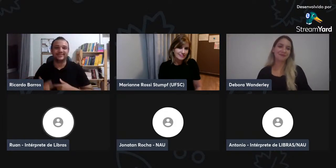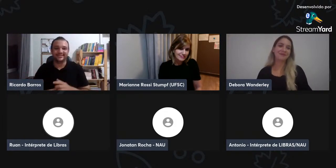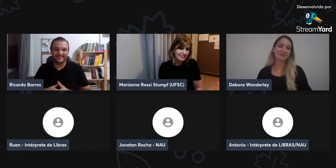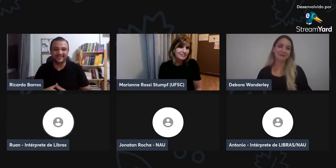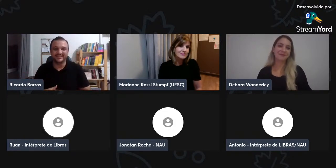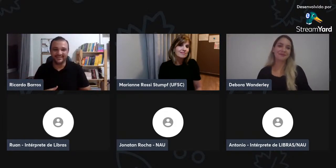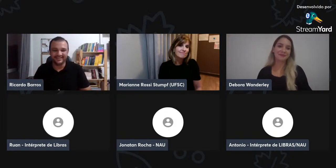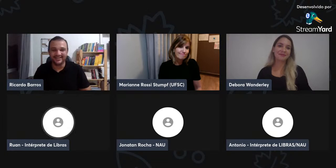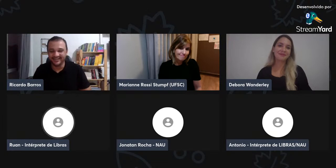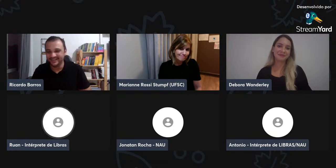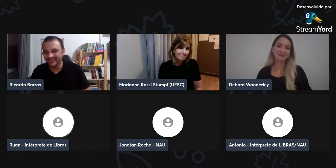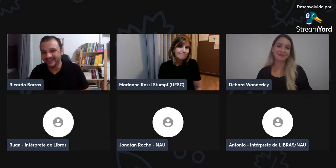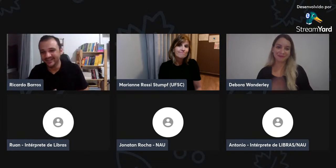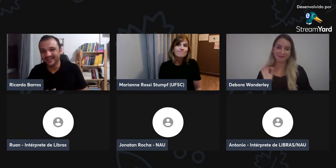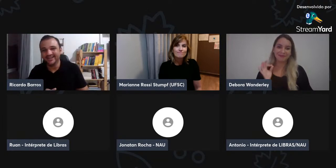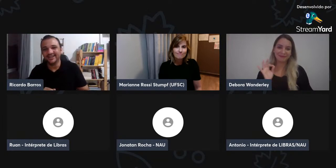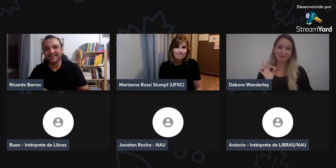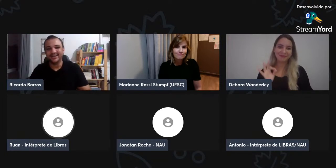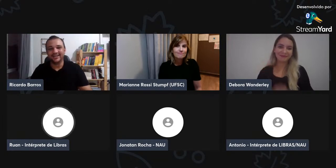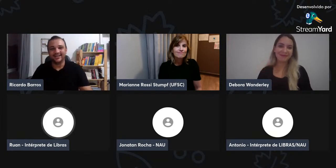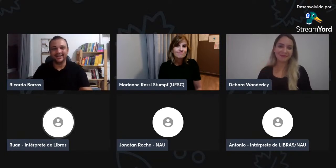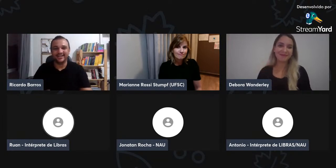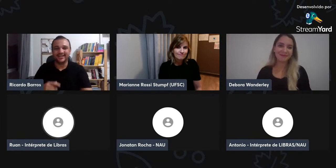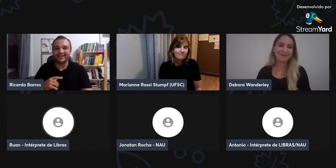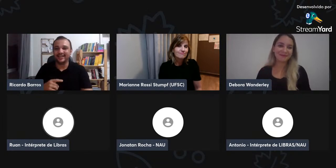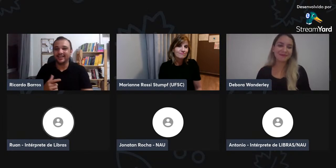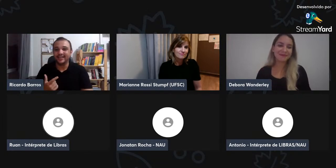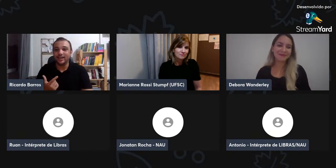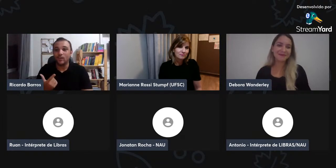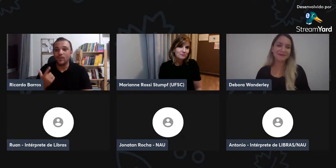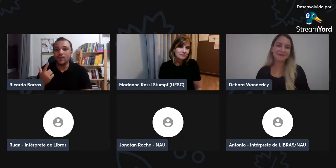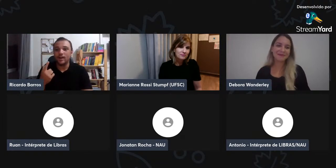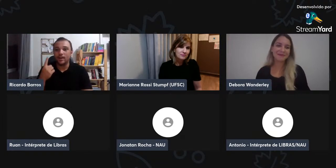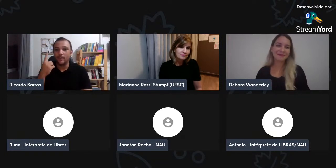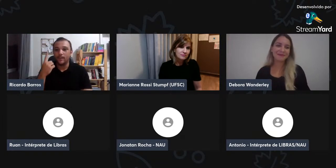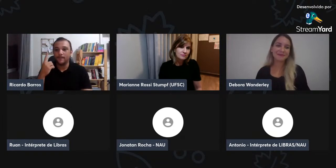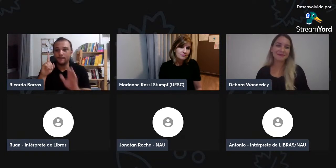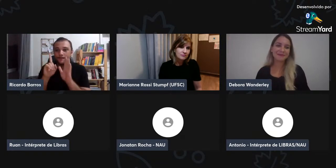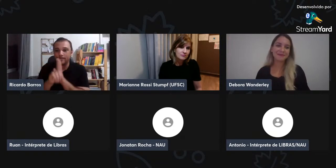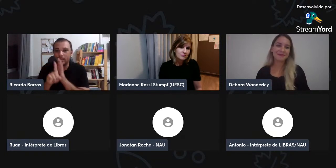teses, dissertações e, ademais, trabalhos acadêmicos.